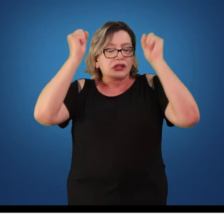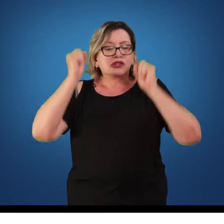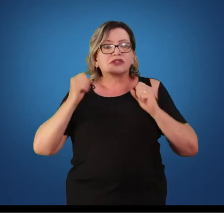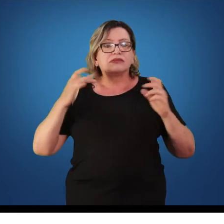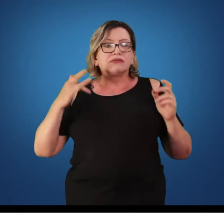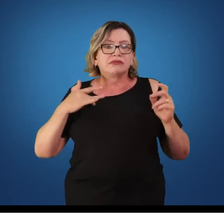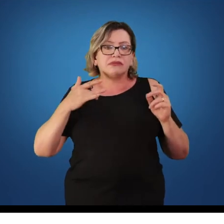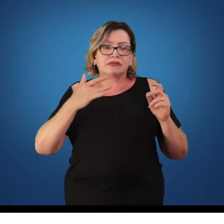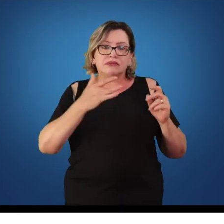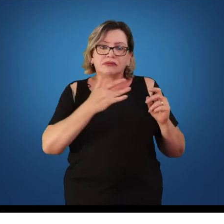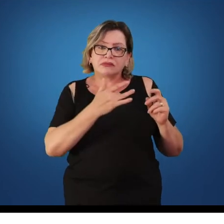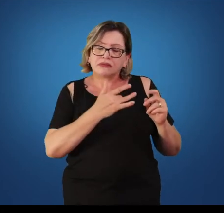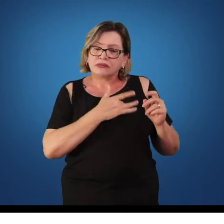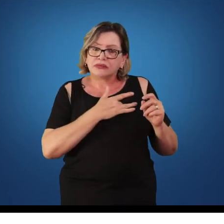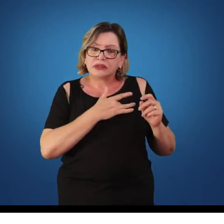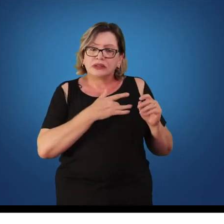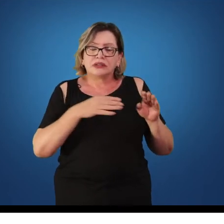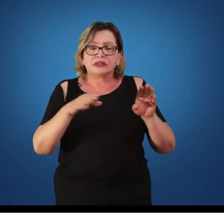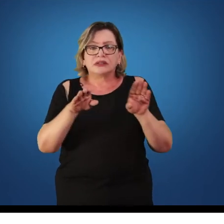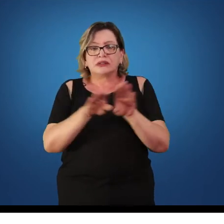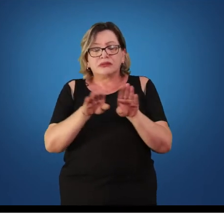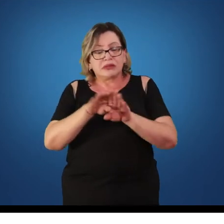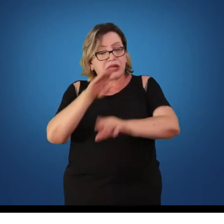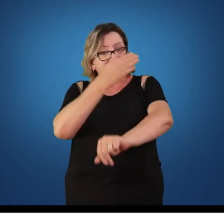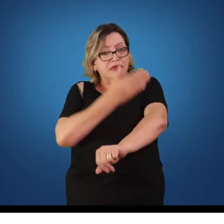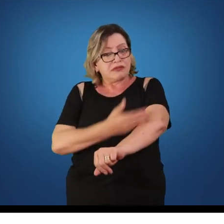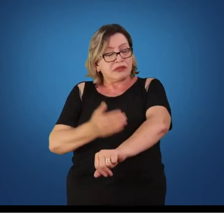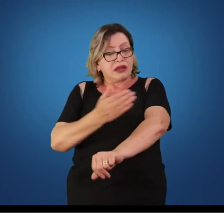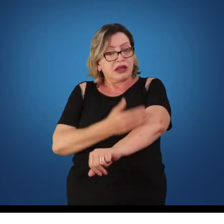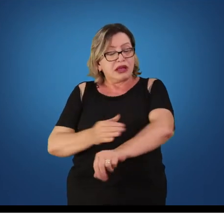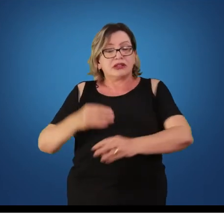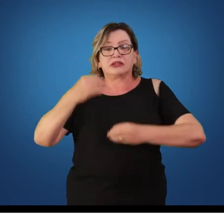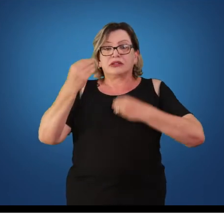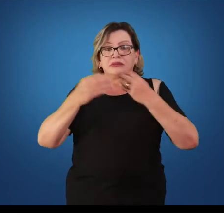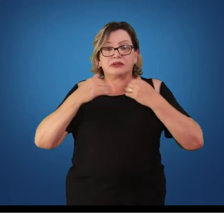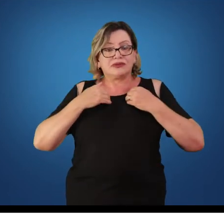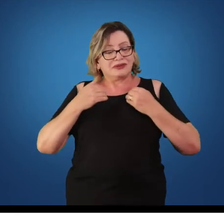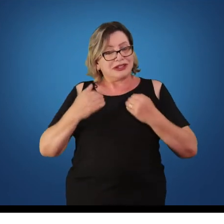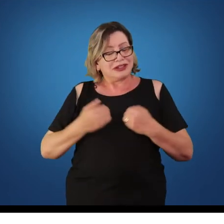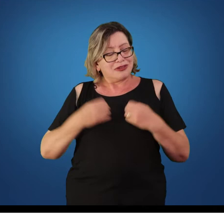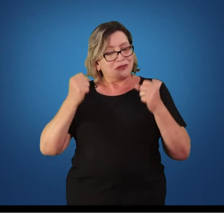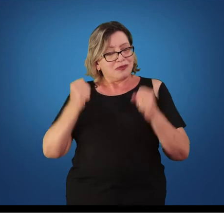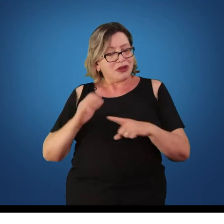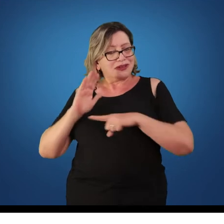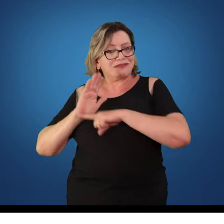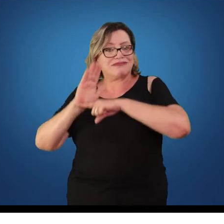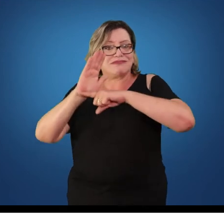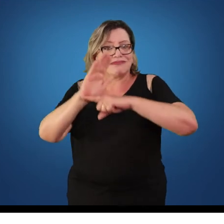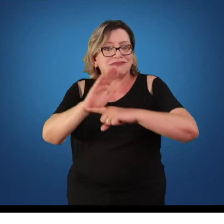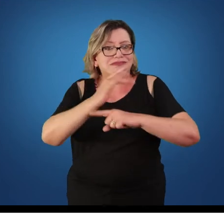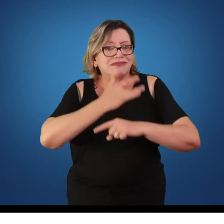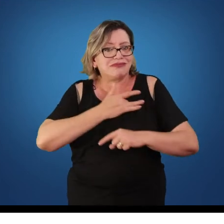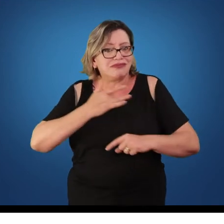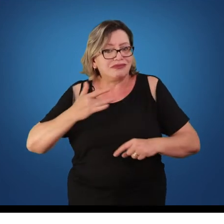práticas de condicionamento físico, realmente proporcionam saúde. Então, partir da ideia, primeiro, o que é saúde?